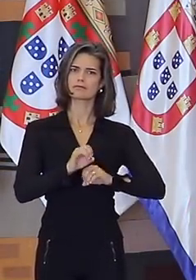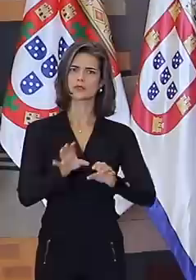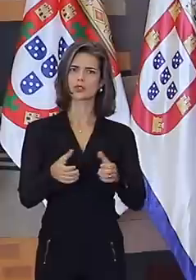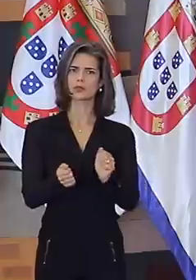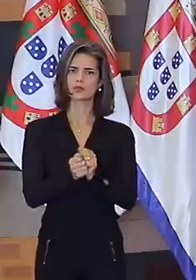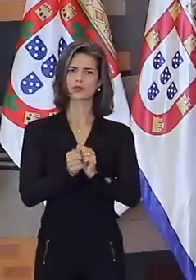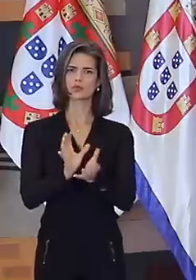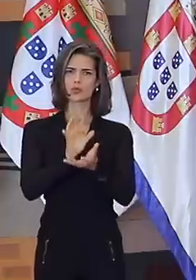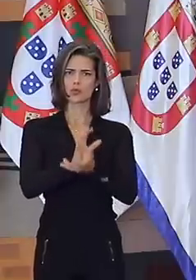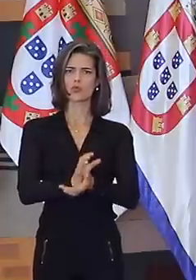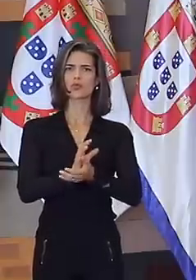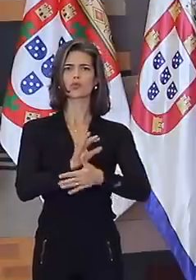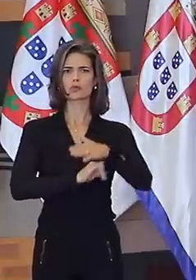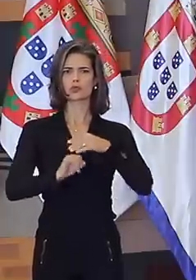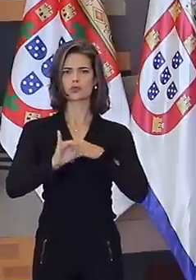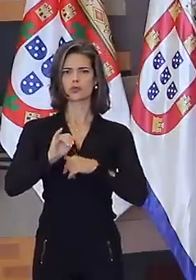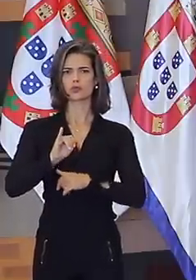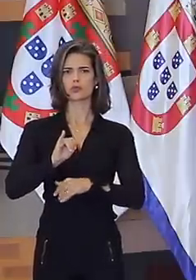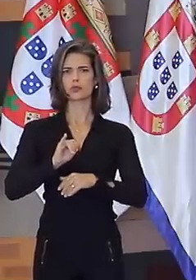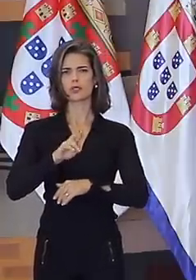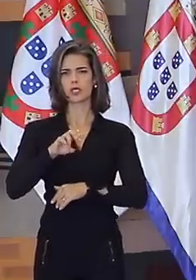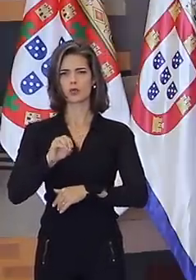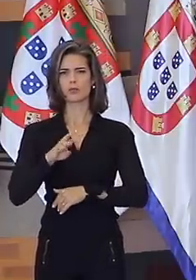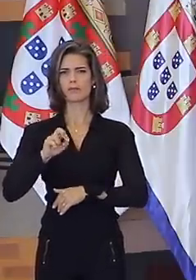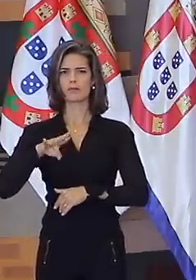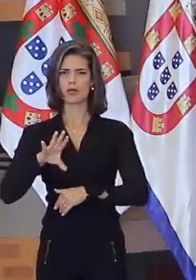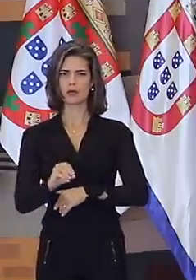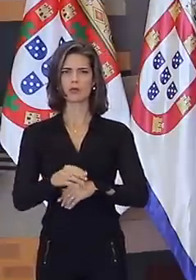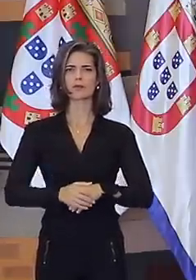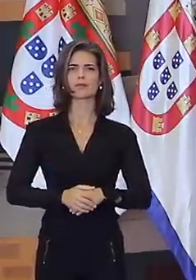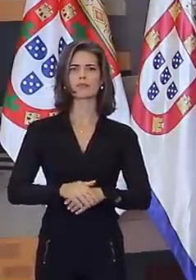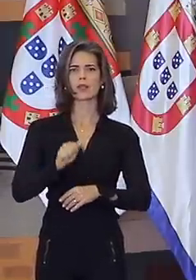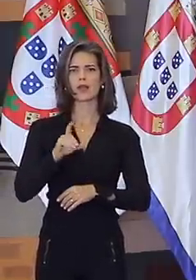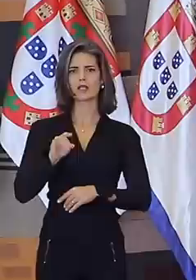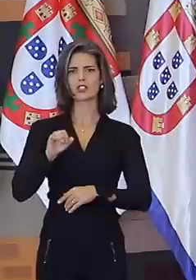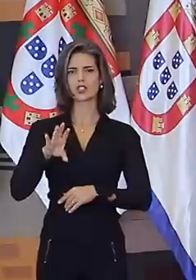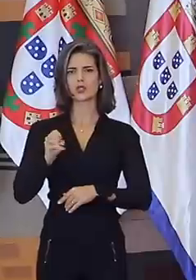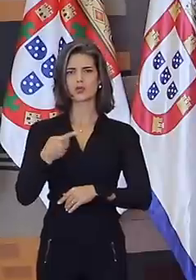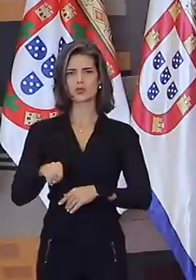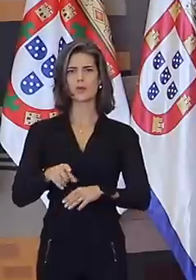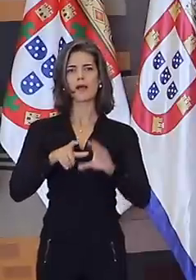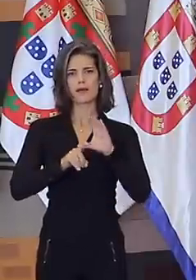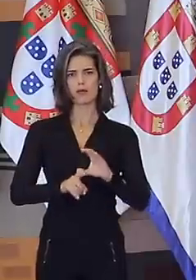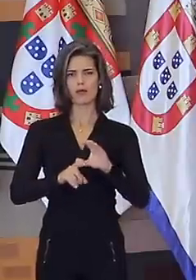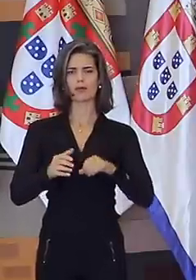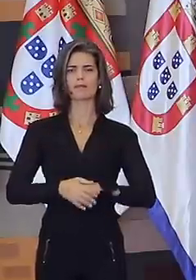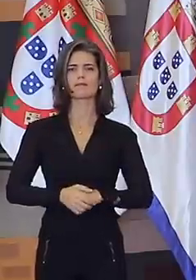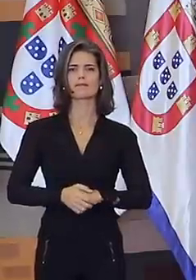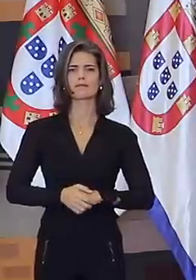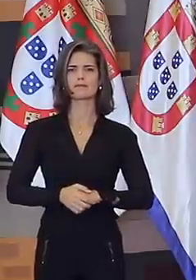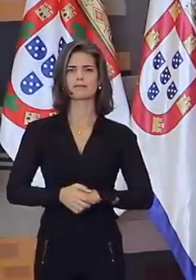Embaixador José Jobim, do Instituto Rio Branco. Adilson Manuel José, de Angola.